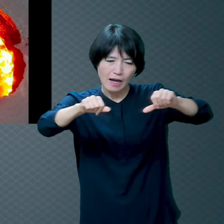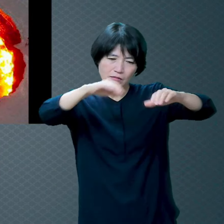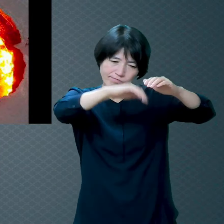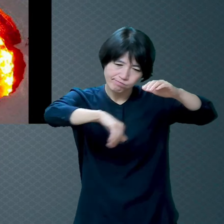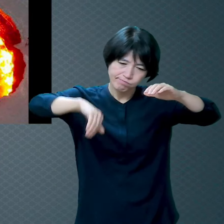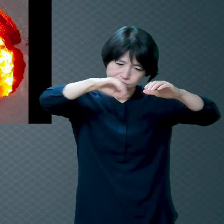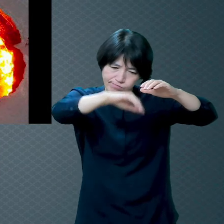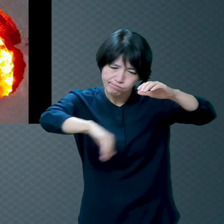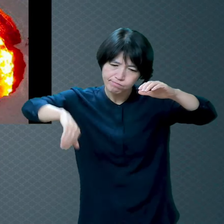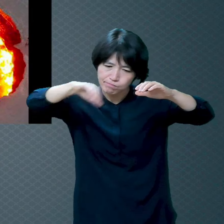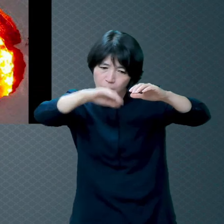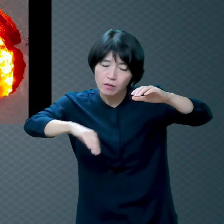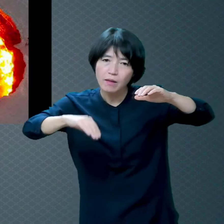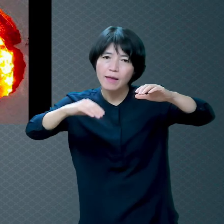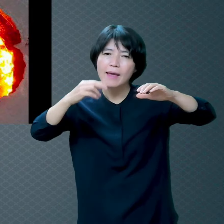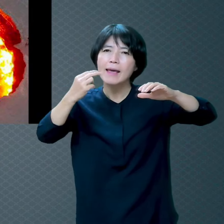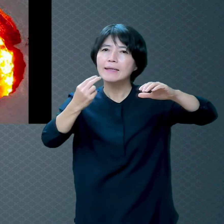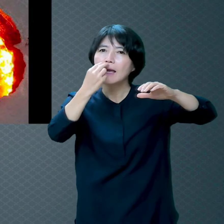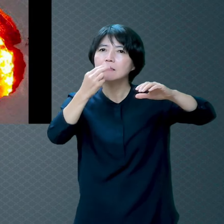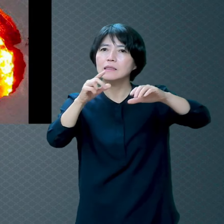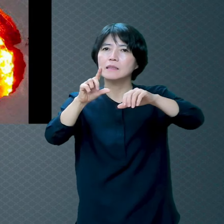가스가 나오기 시작한 거예요